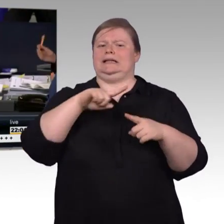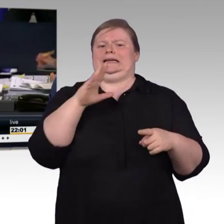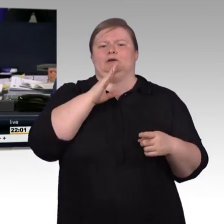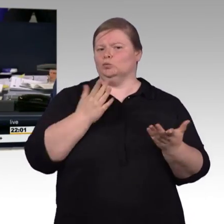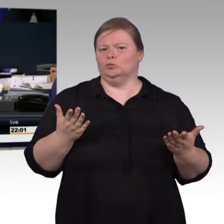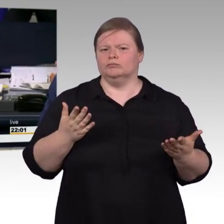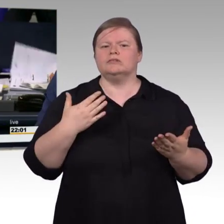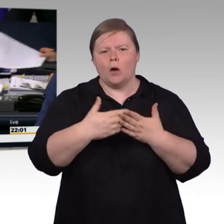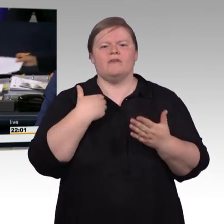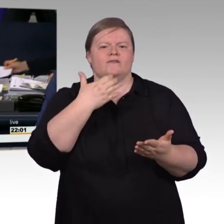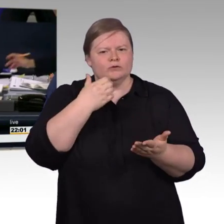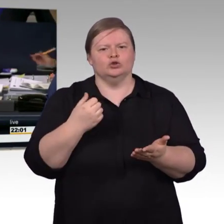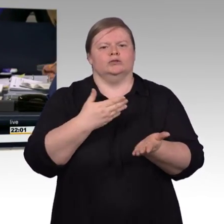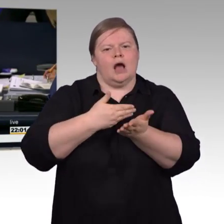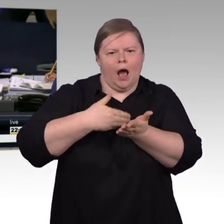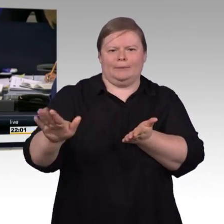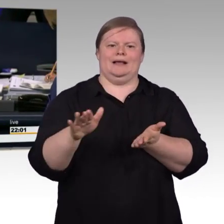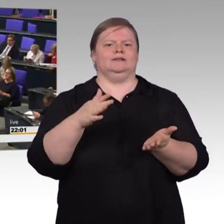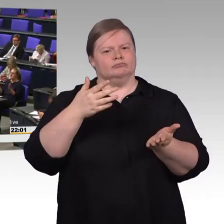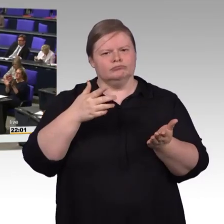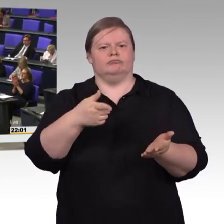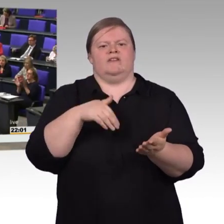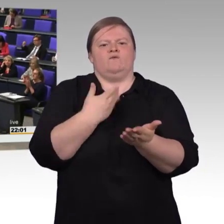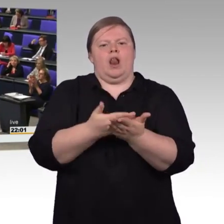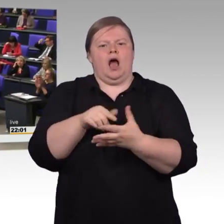Nächste Rednerin, Corinna Rüffer für Bündnis 90 Die Grünen.